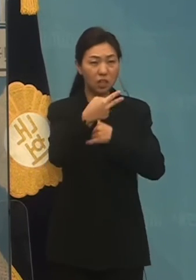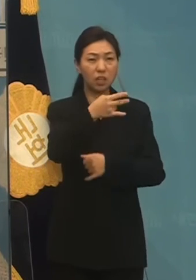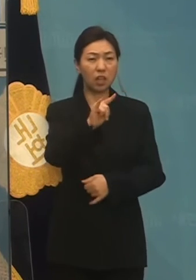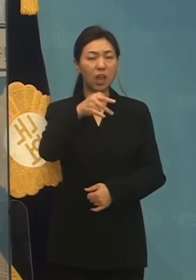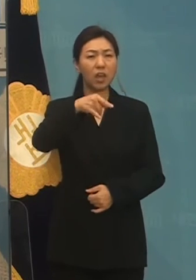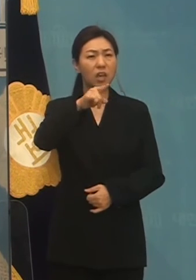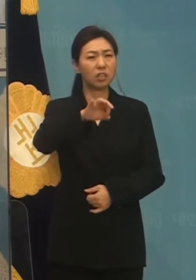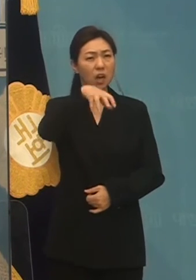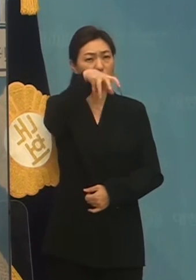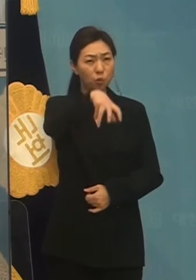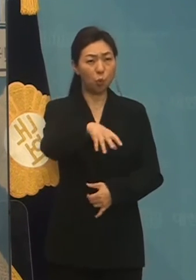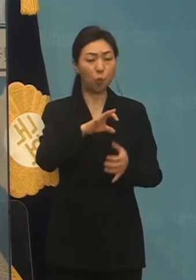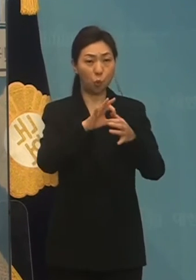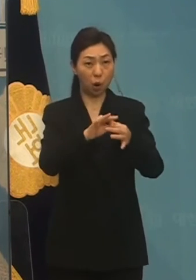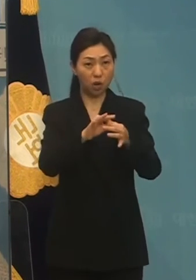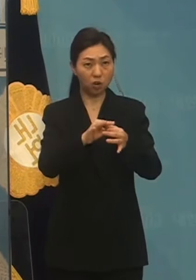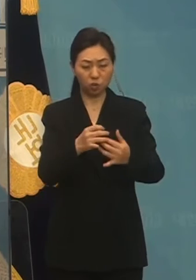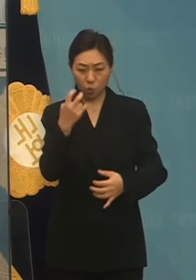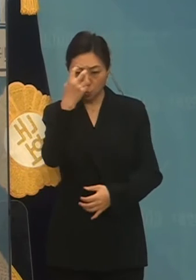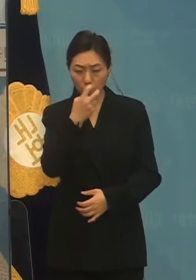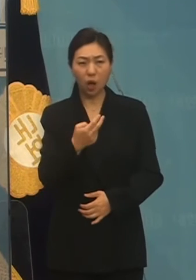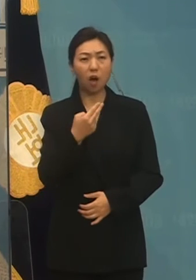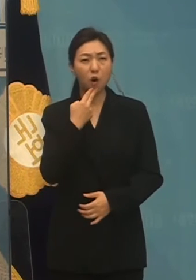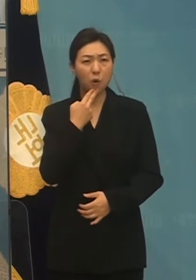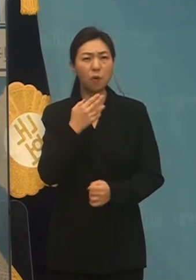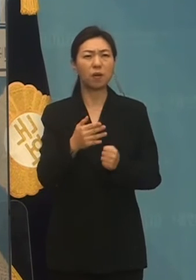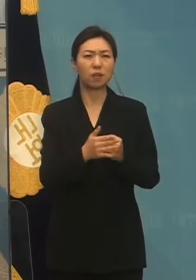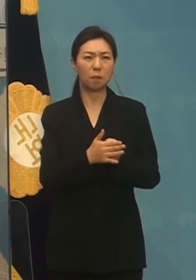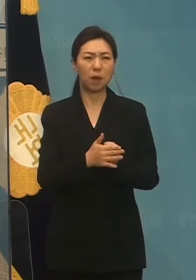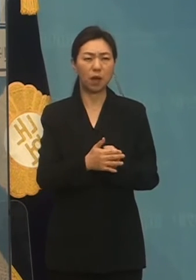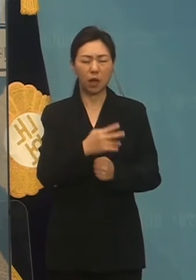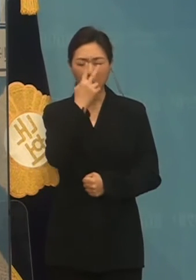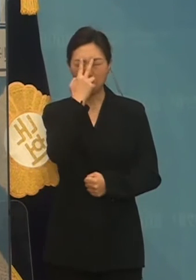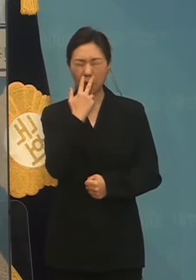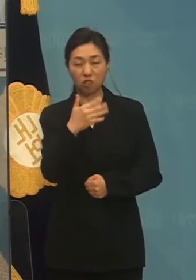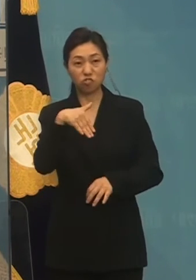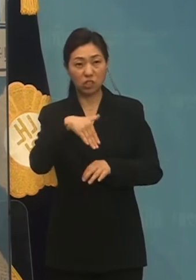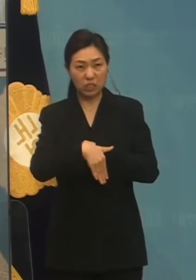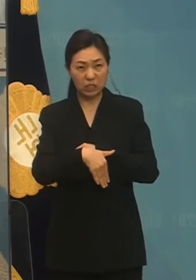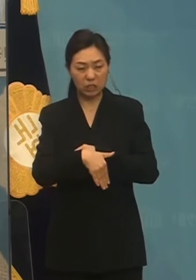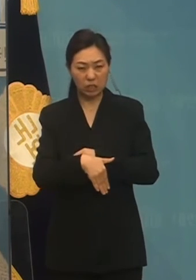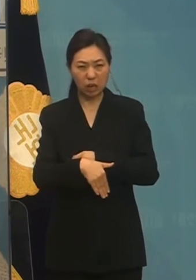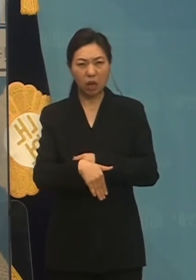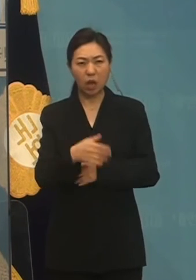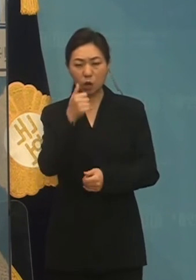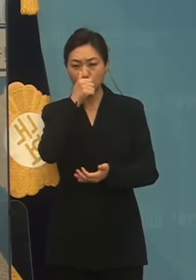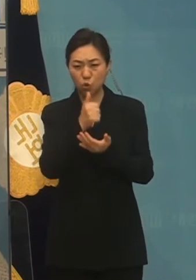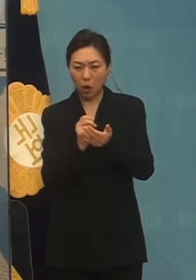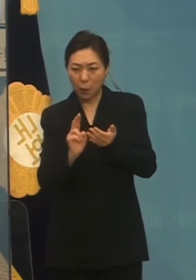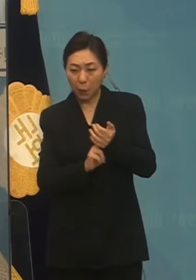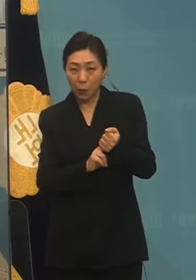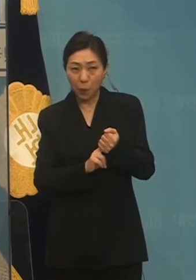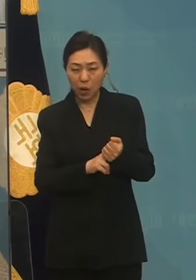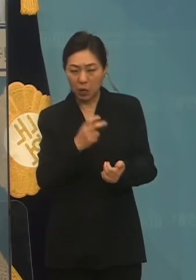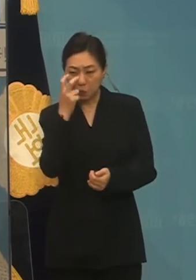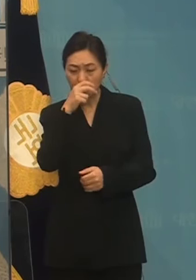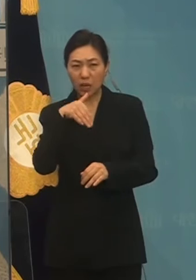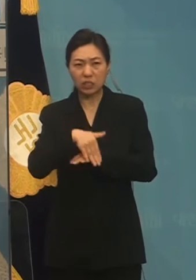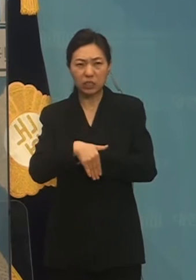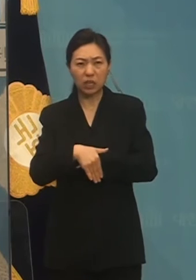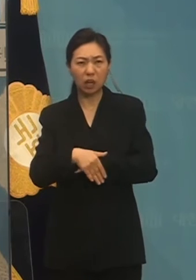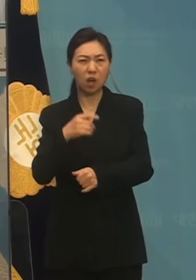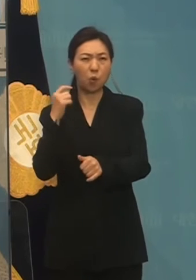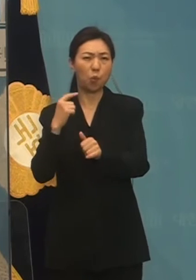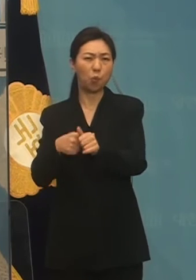제대로 수사를 하지 않았기 때문에 하중의 수사, 은폐수사 의혹이 제기되고 있는 것입니다. 윤모